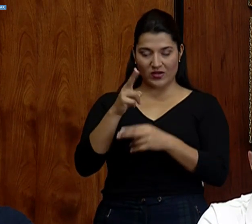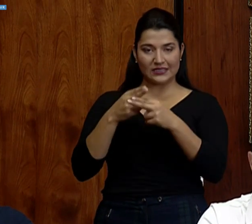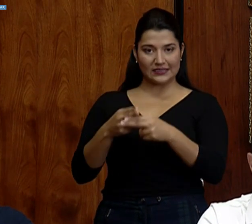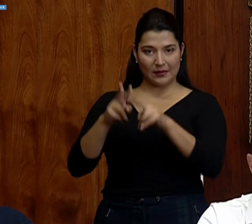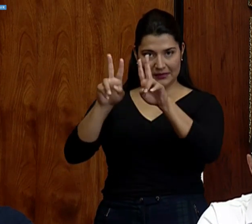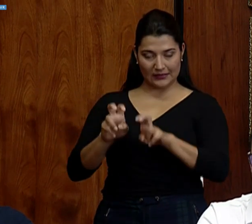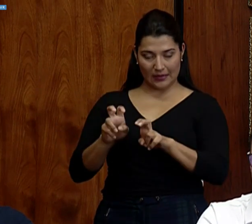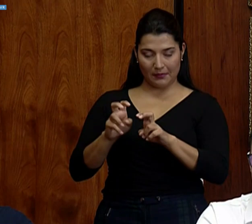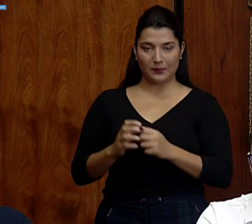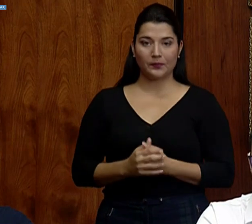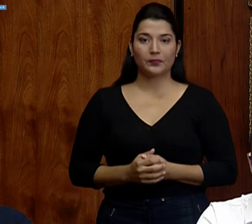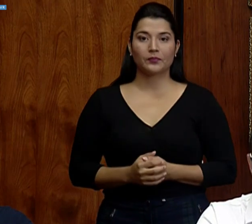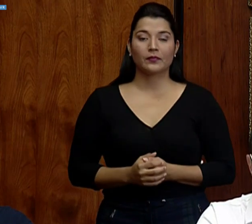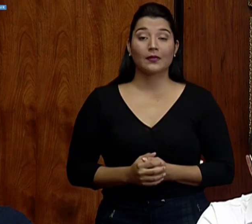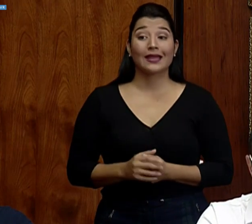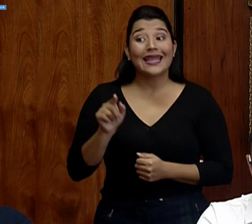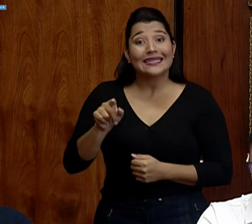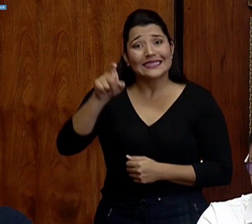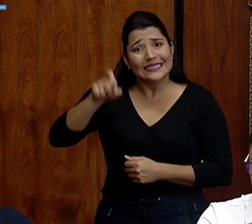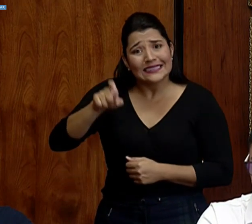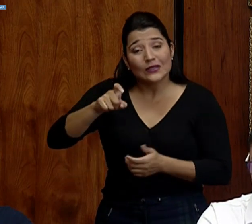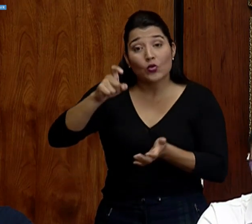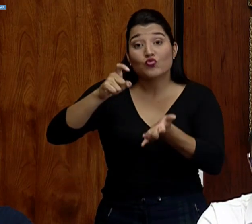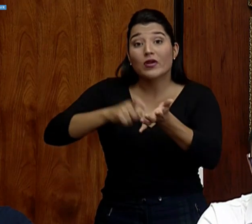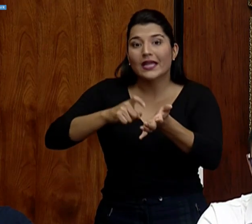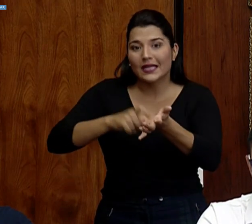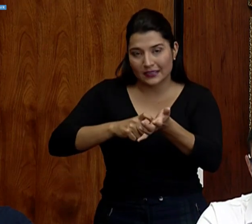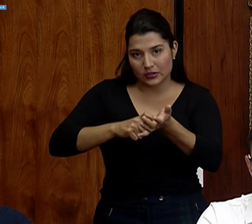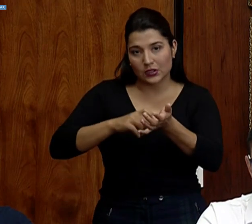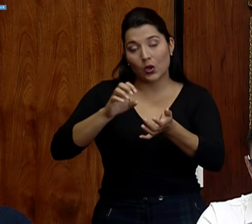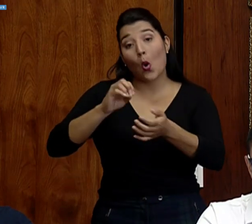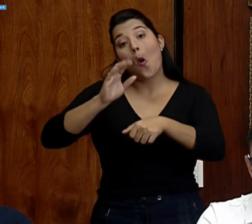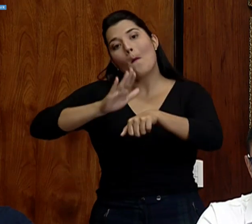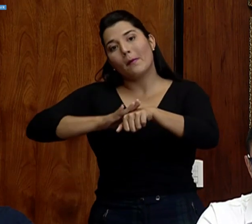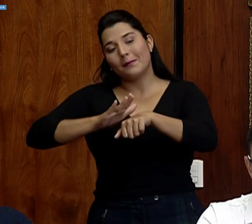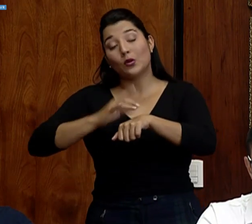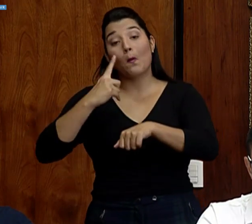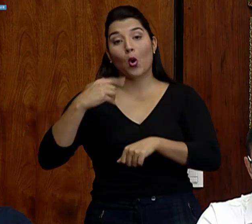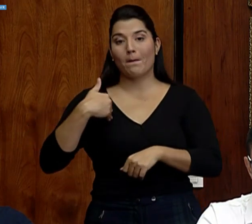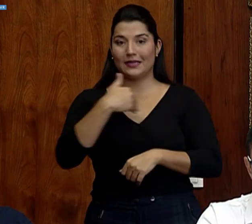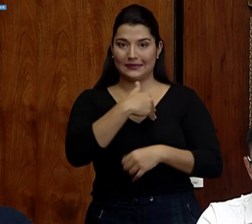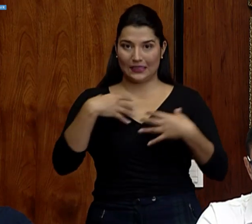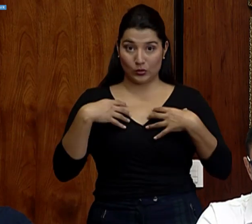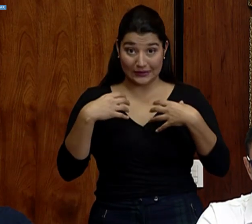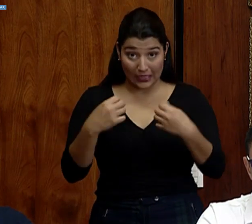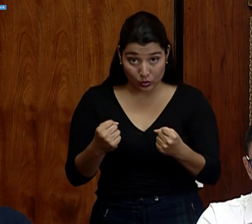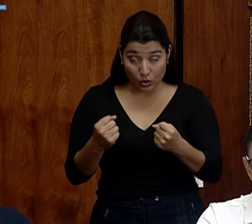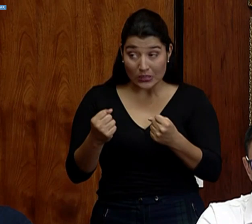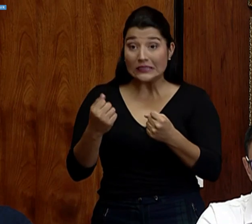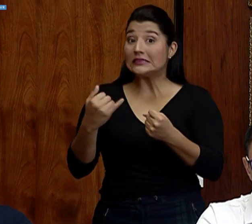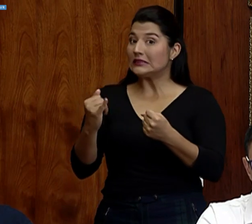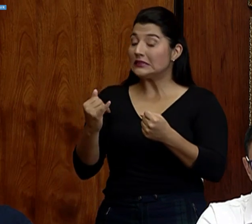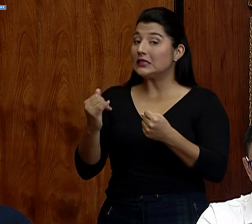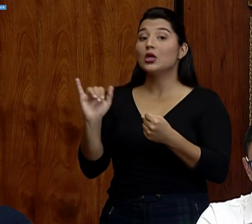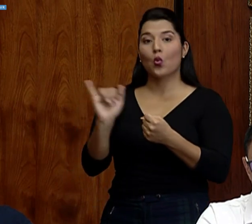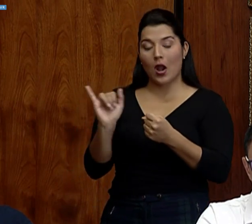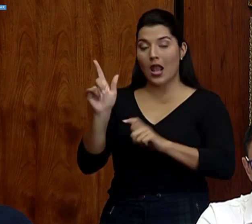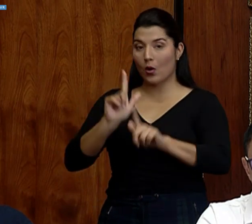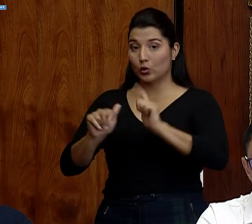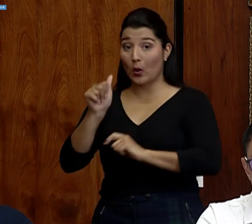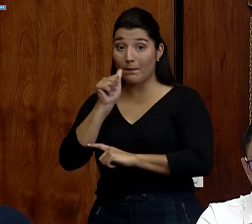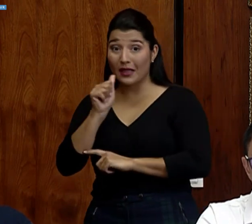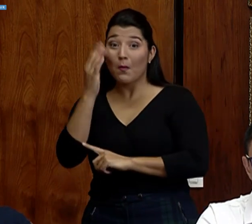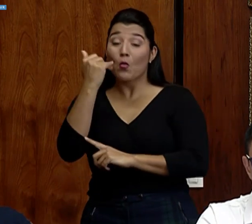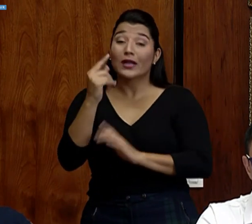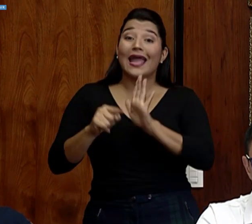-PCR, requiere un registro del Ministerio de Salud. ¿Por qué? Porque hay pruebas que pueden llevar, que no